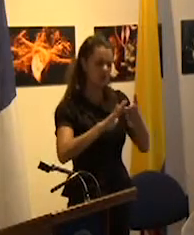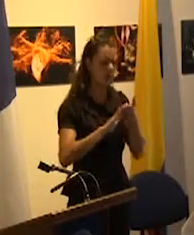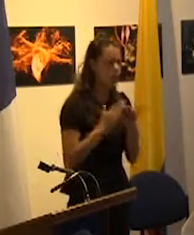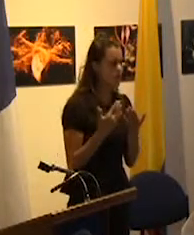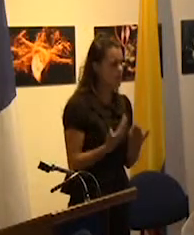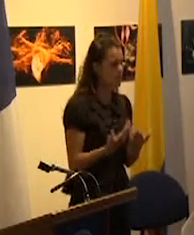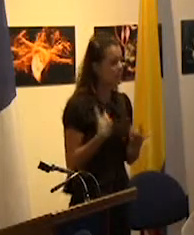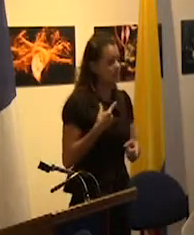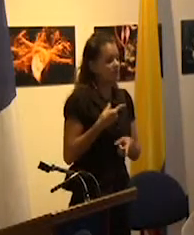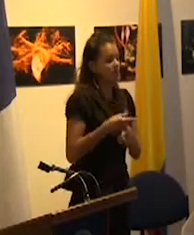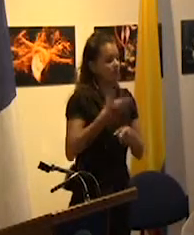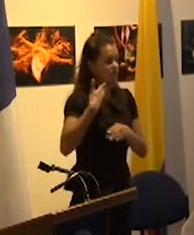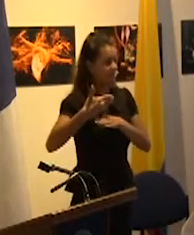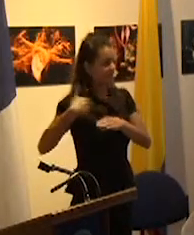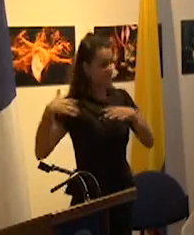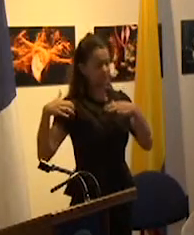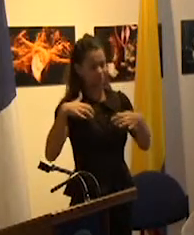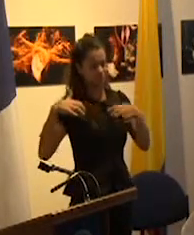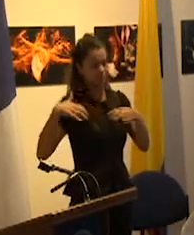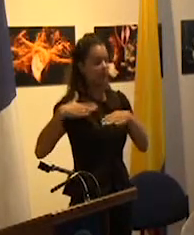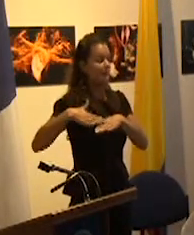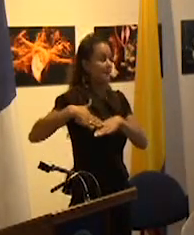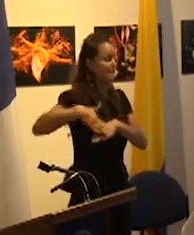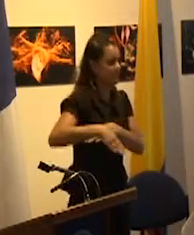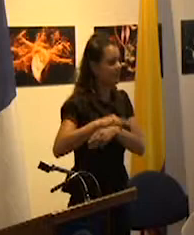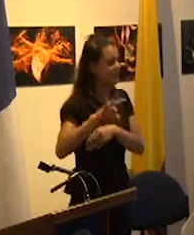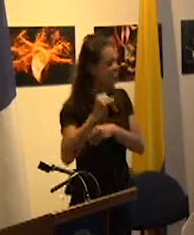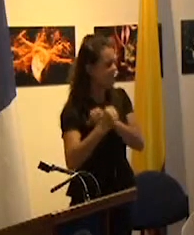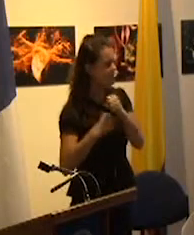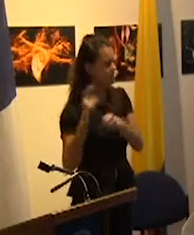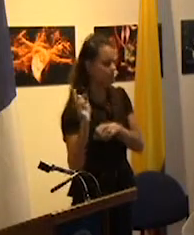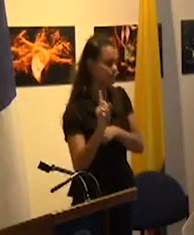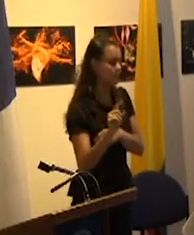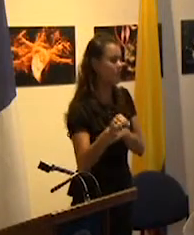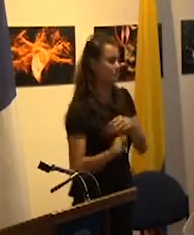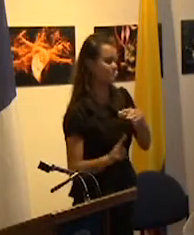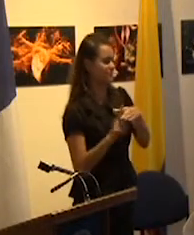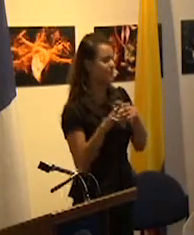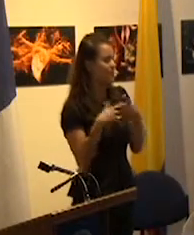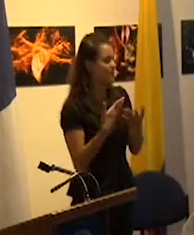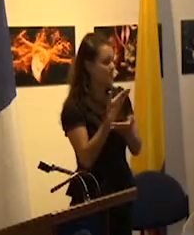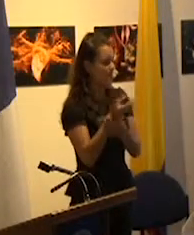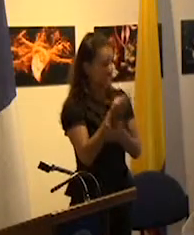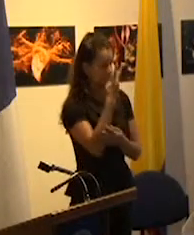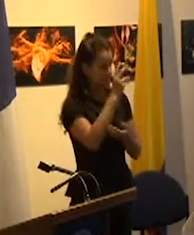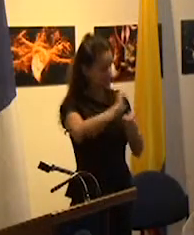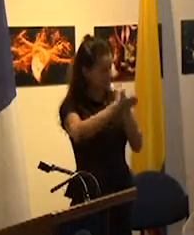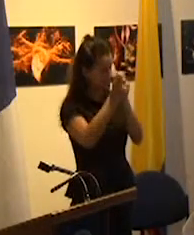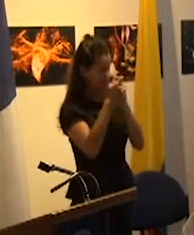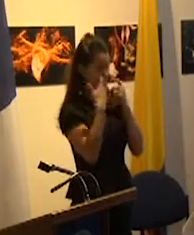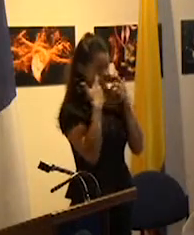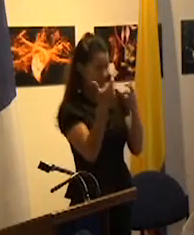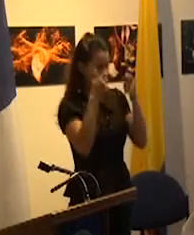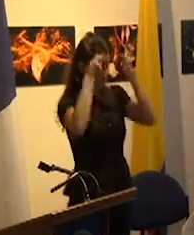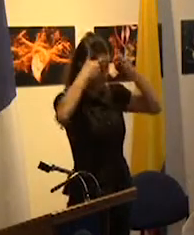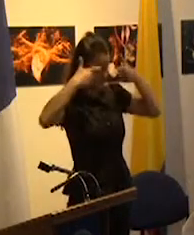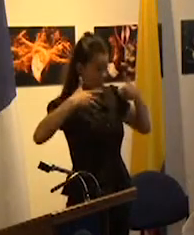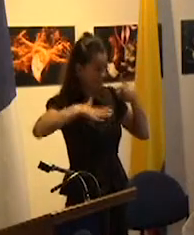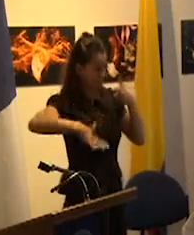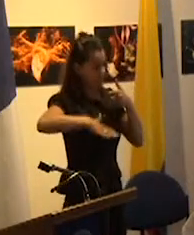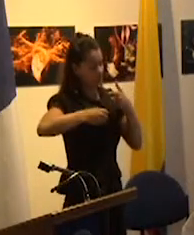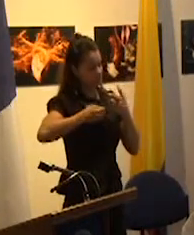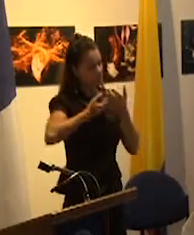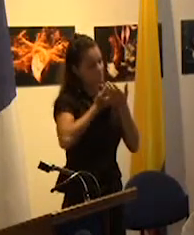que prosiguen a la segunda guerra a través de tres grandes reformas promovidas por los estados de providencia